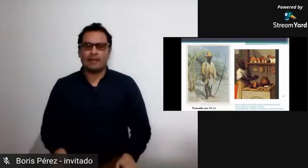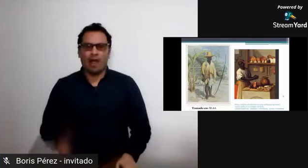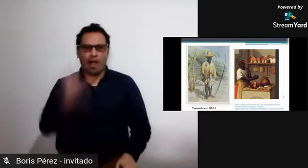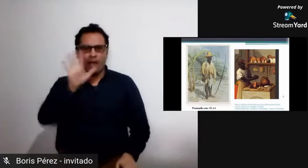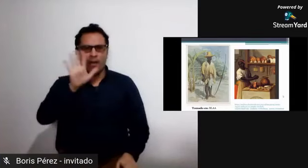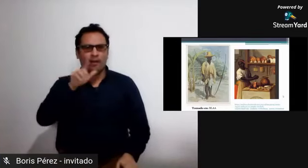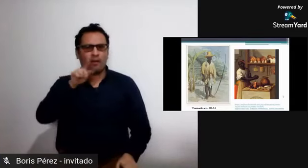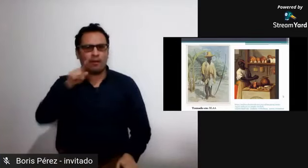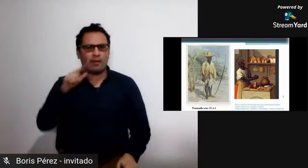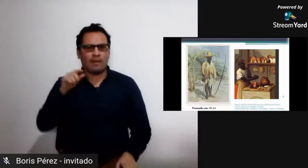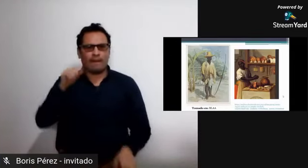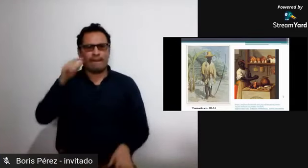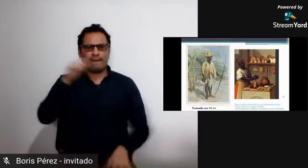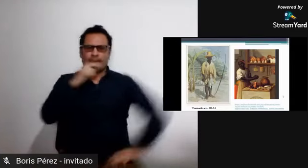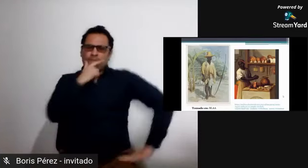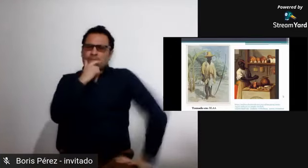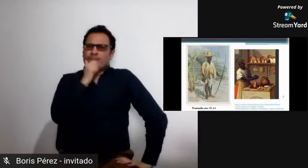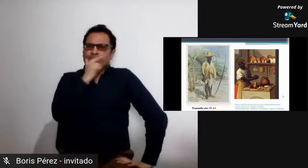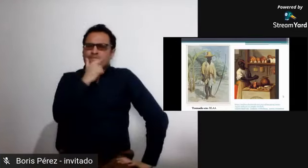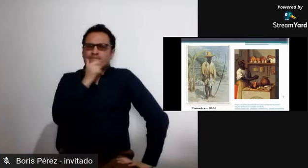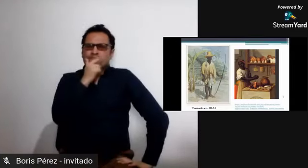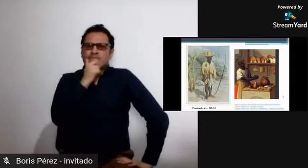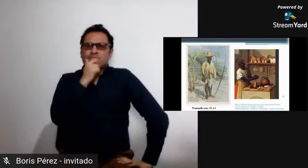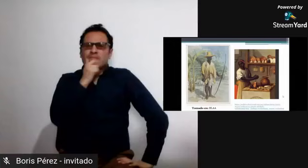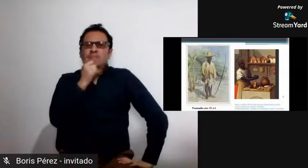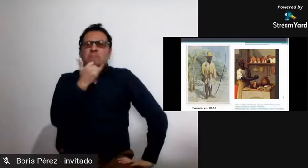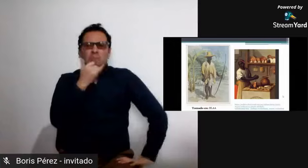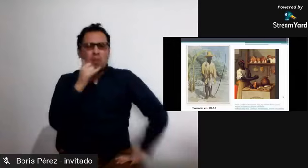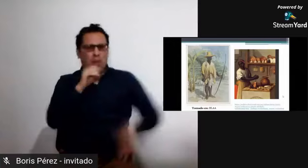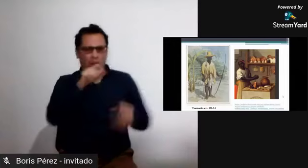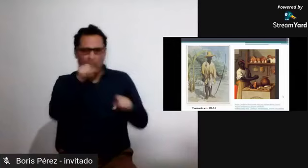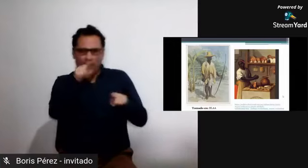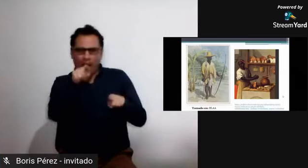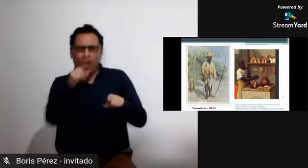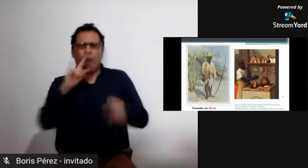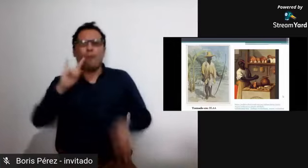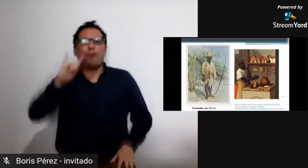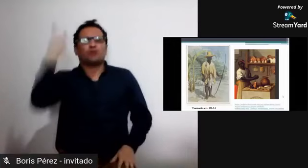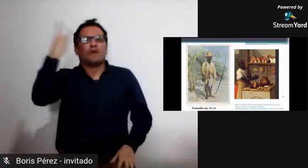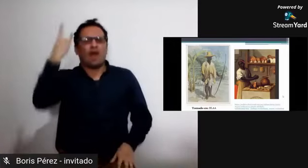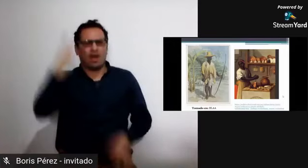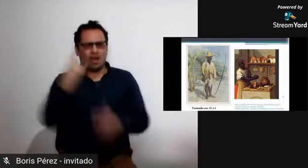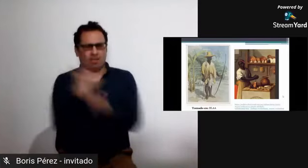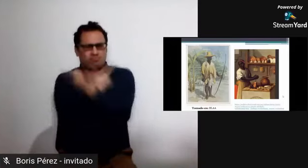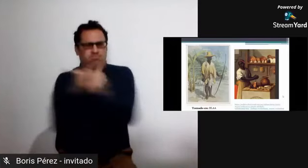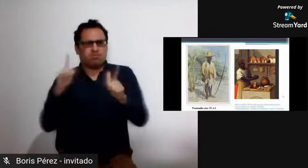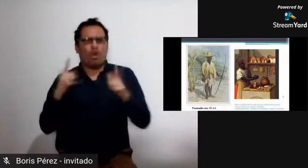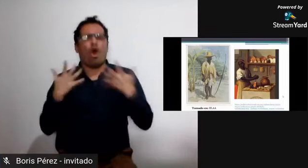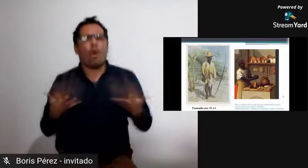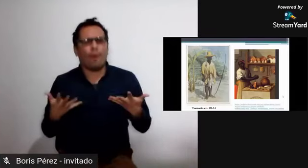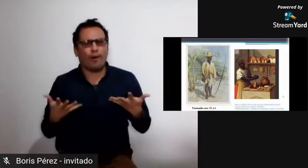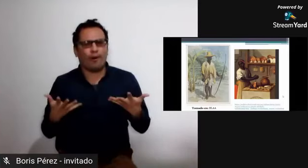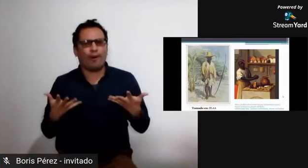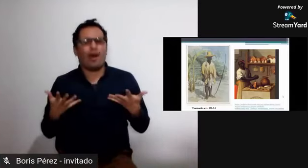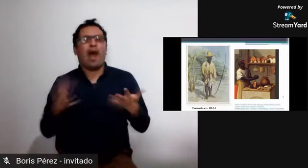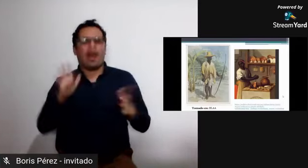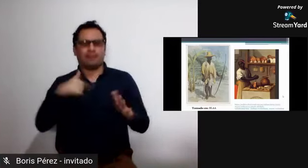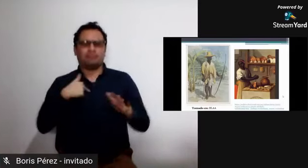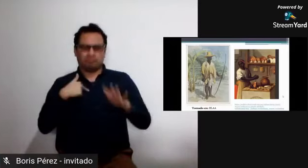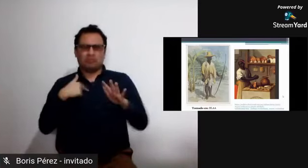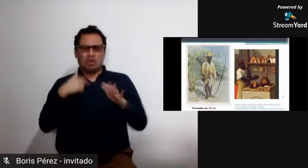económico a partir de la el desarrollo de estos oficios pero si quiero que nos preguntemos conjuntamente